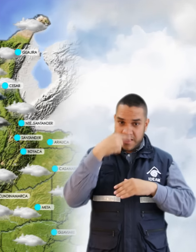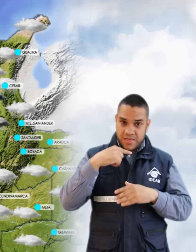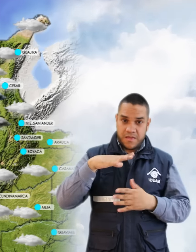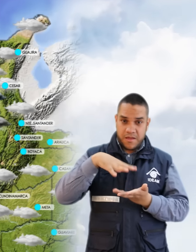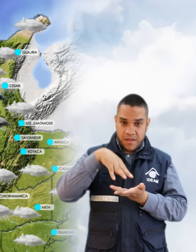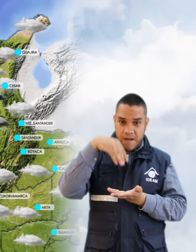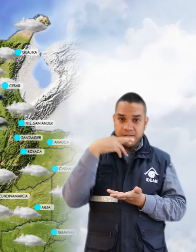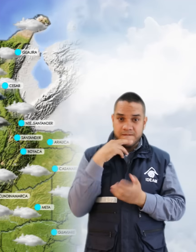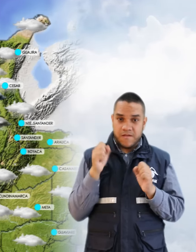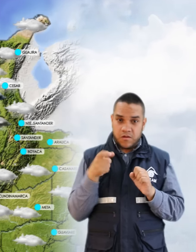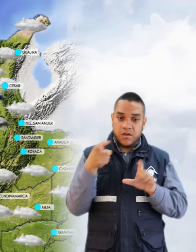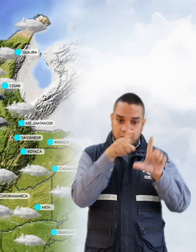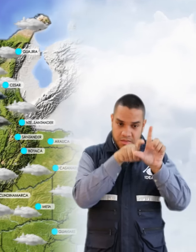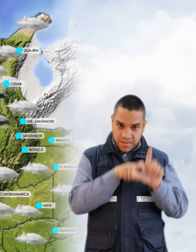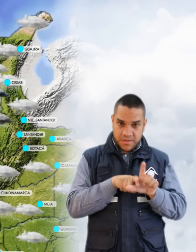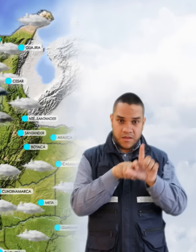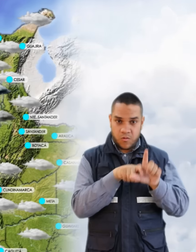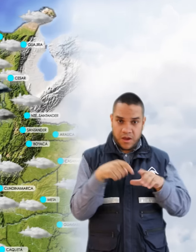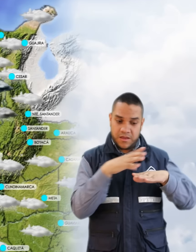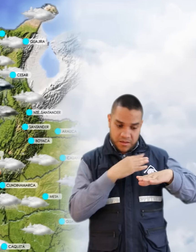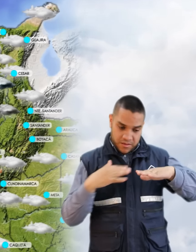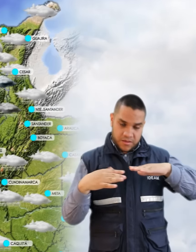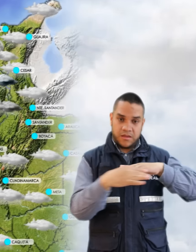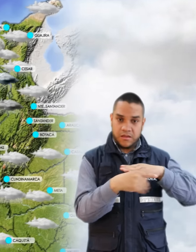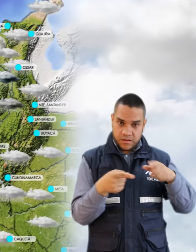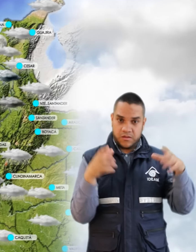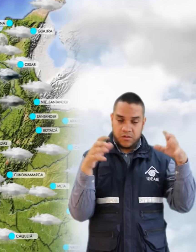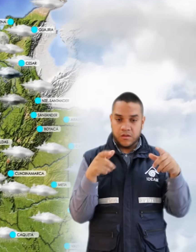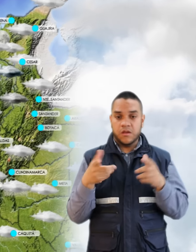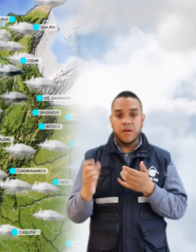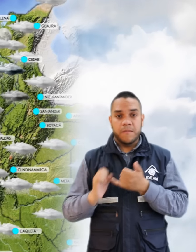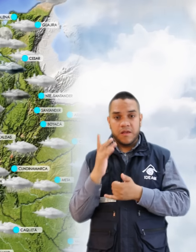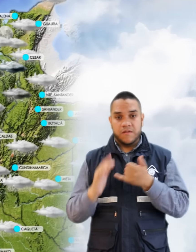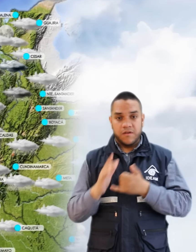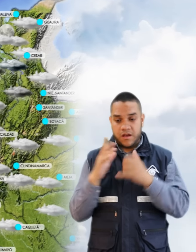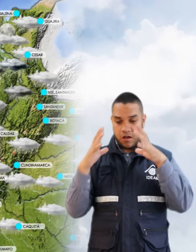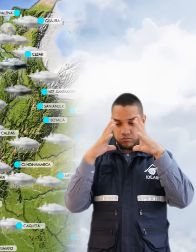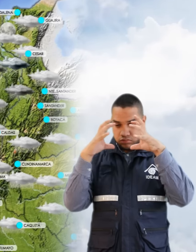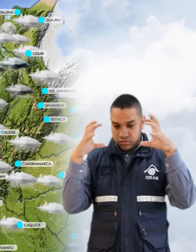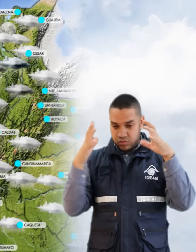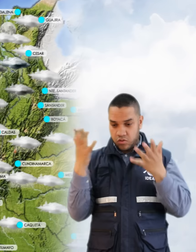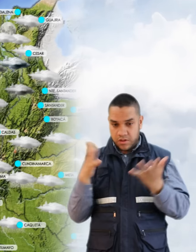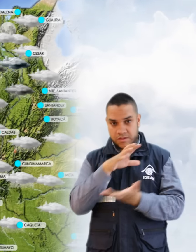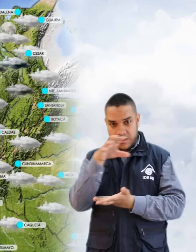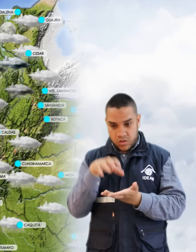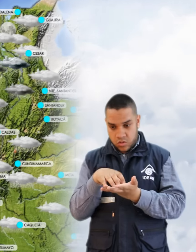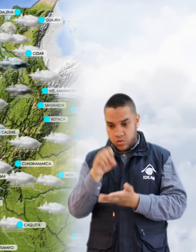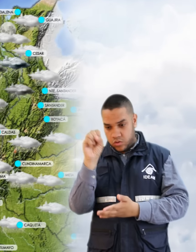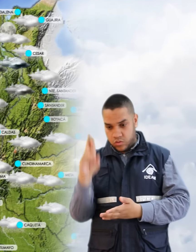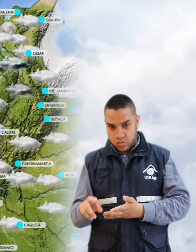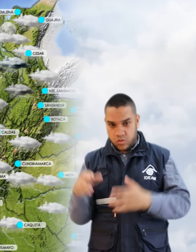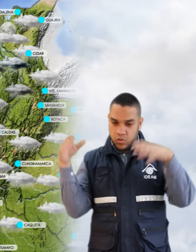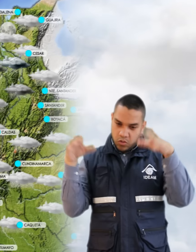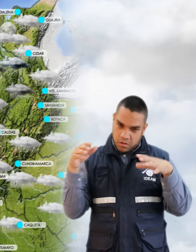península de La Guajira. Para la región Pacífica mayormente nublado hacia el centro y sur de la región con precipitaciones de